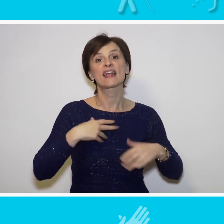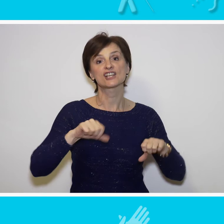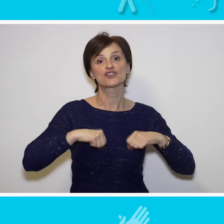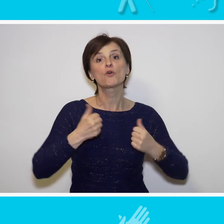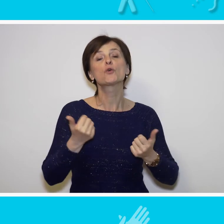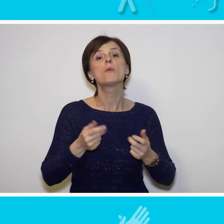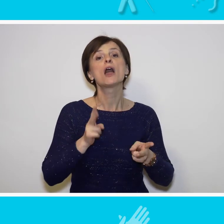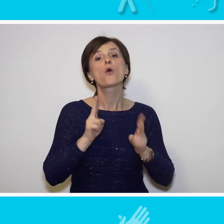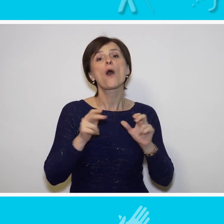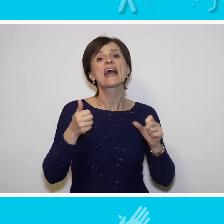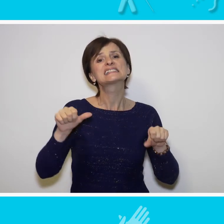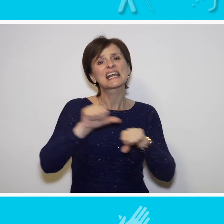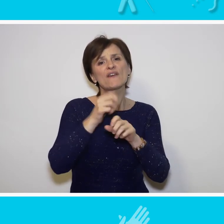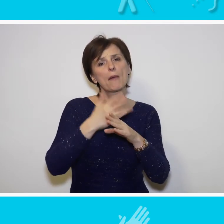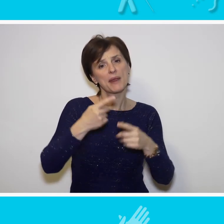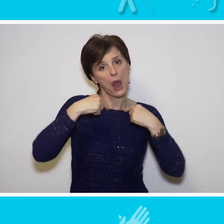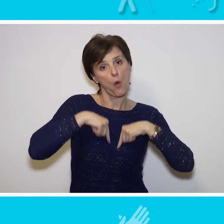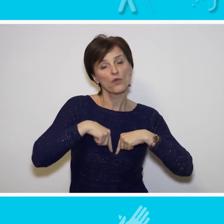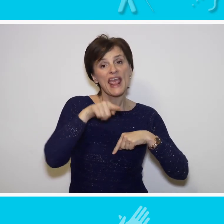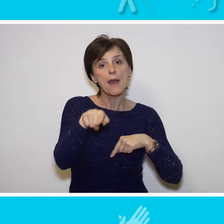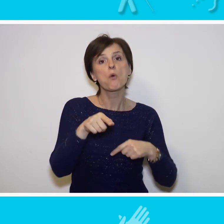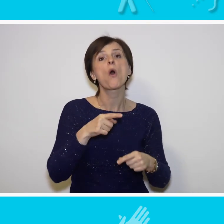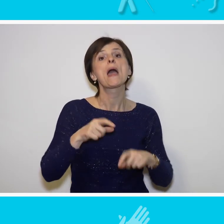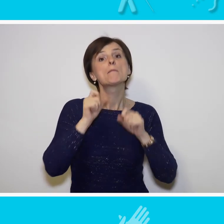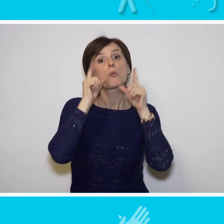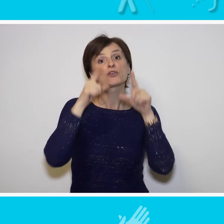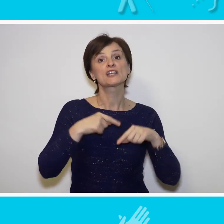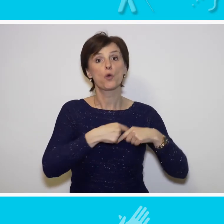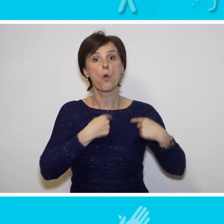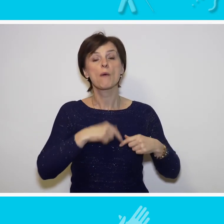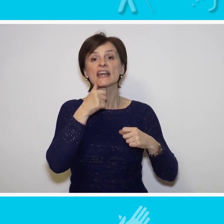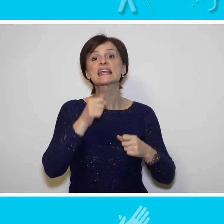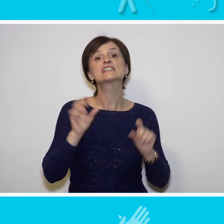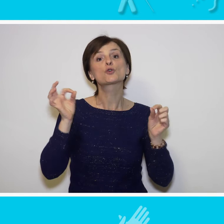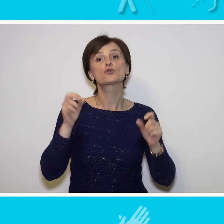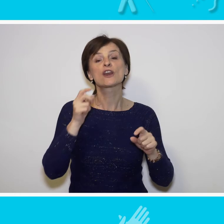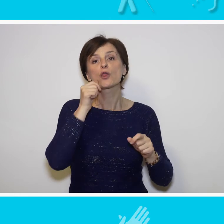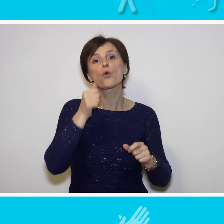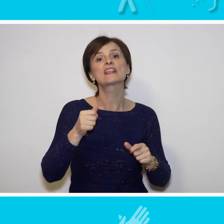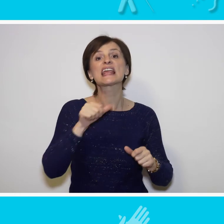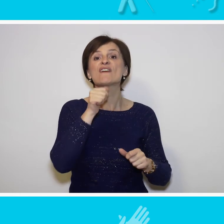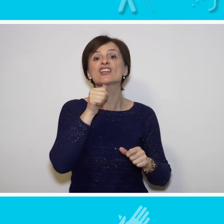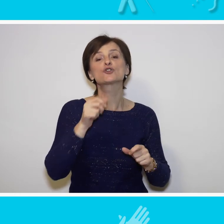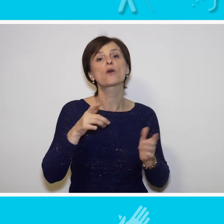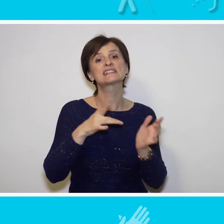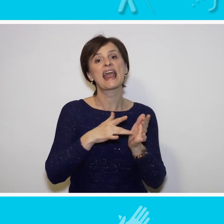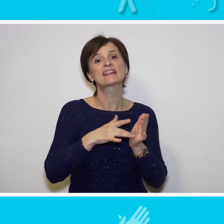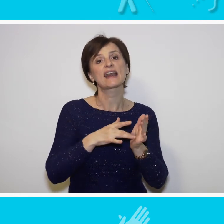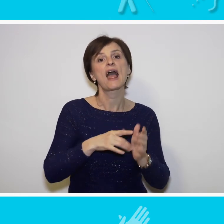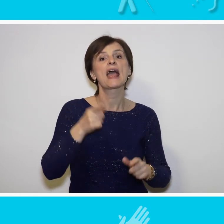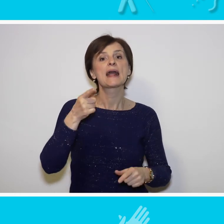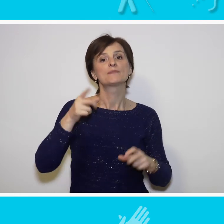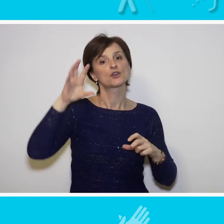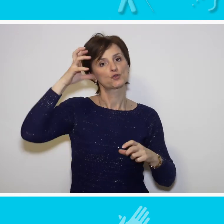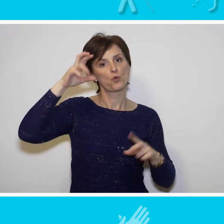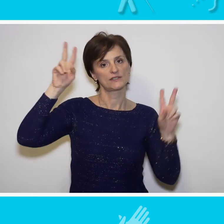koja je skriveno tinjala duboku njemu probudili su humani i sručni ljudi Ivanjičkog dnevnog centra Sunce.